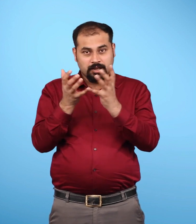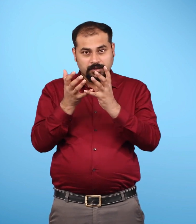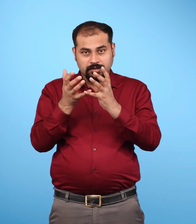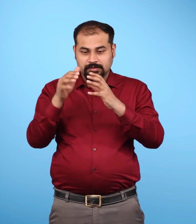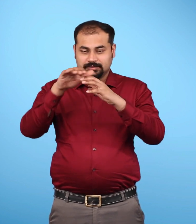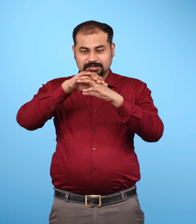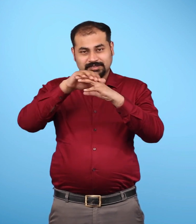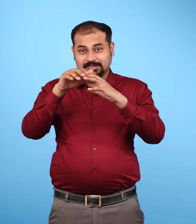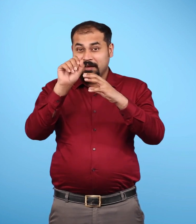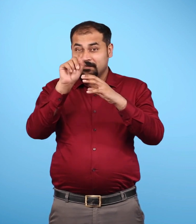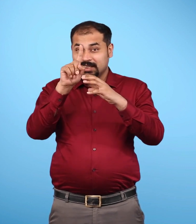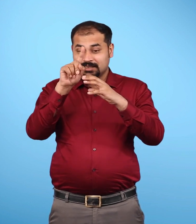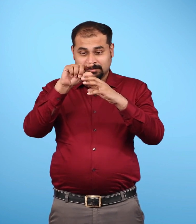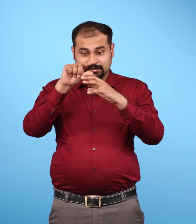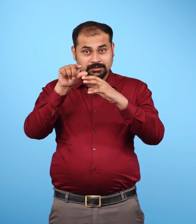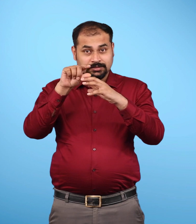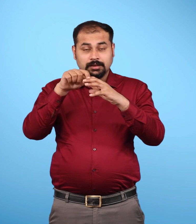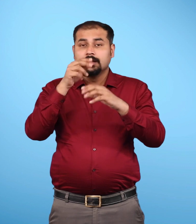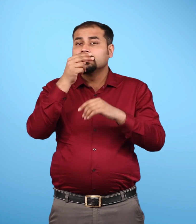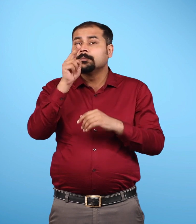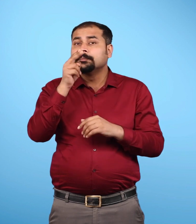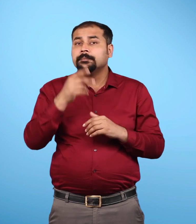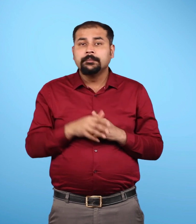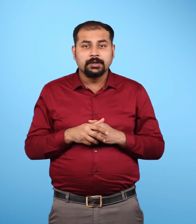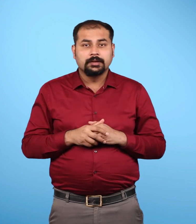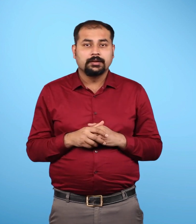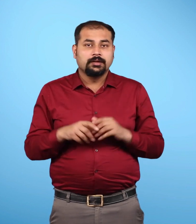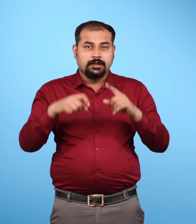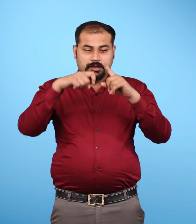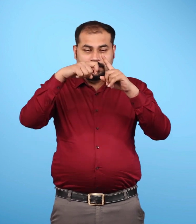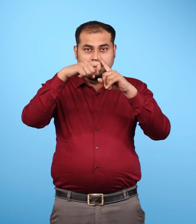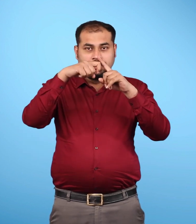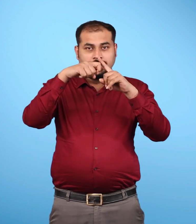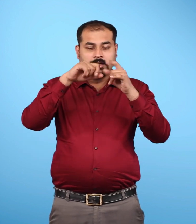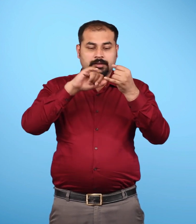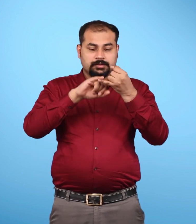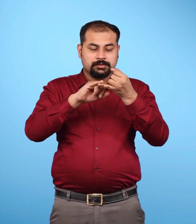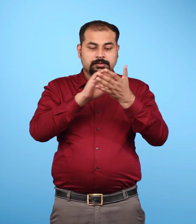इन परतों को प्रिथ्वी की सतह से शुरू करते हुए क्षोभ मंडल